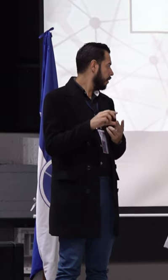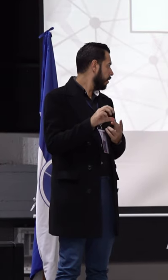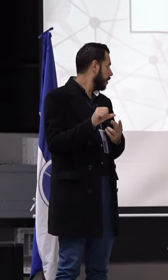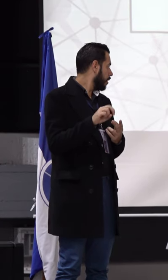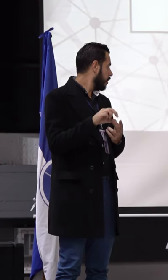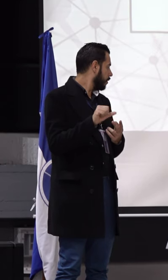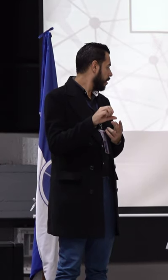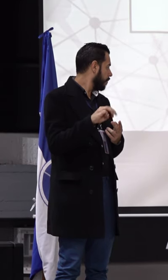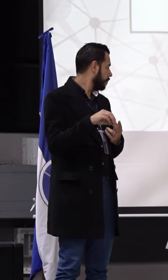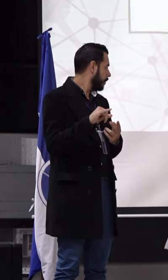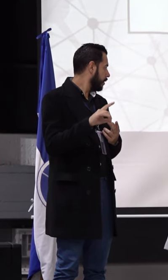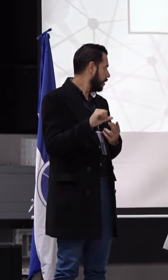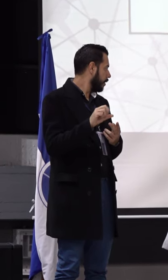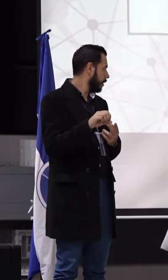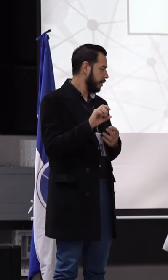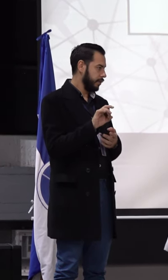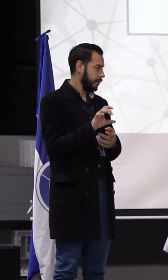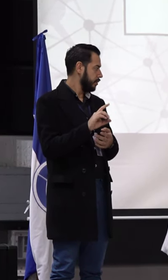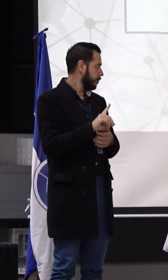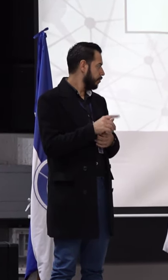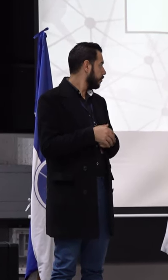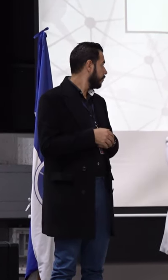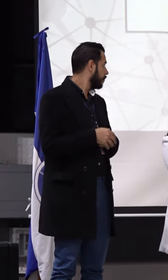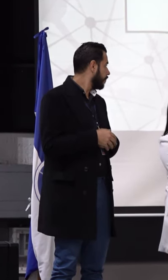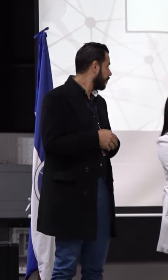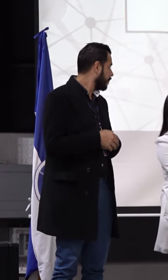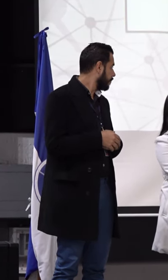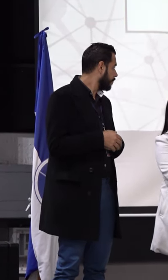contamos con 15 minutos. Gracias.